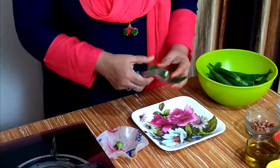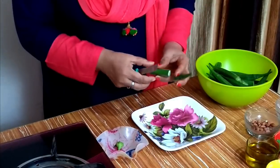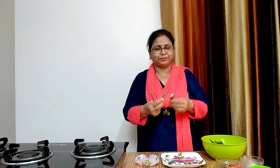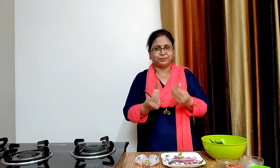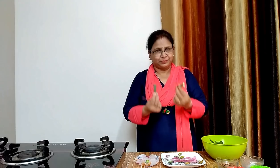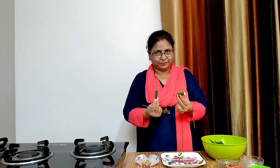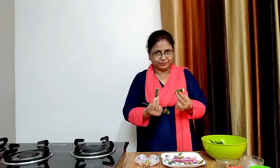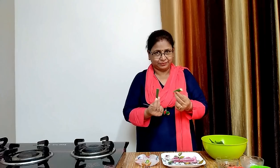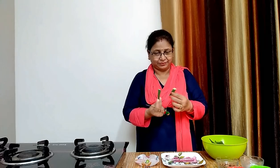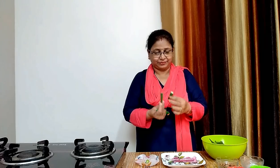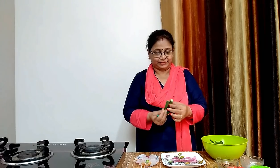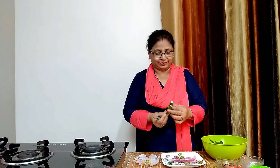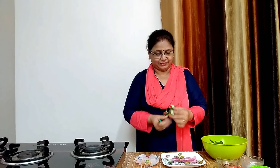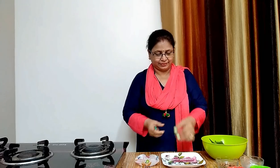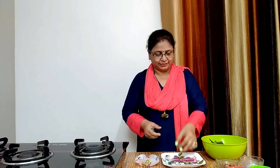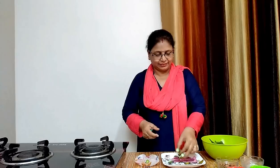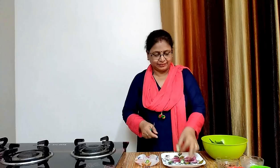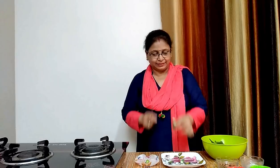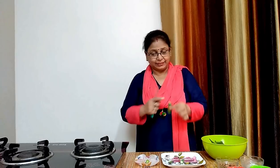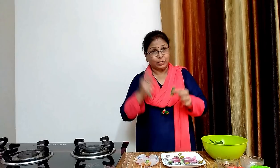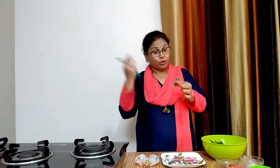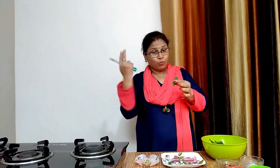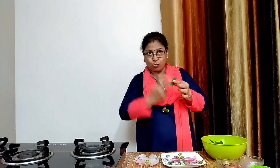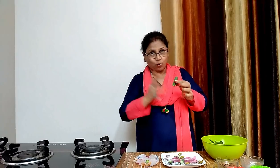अब इसको इस तरीके से बीच में से हाफ काट लेंगे